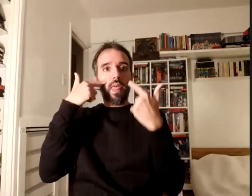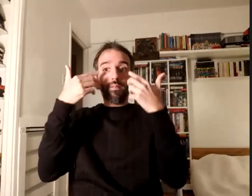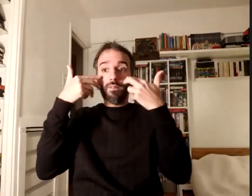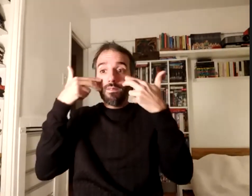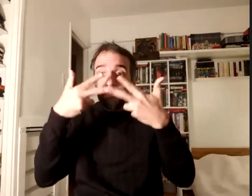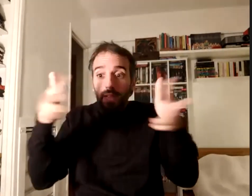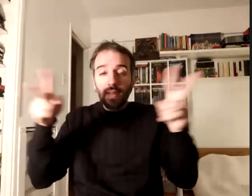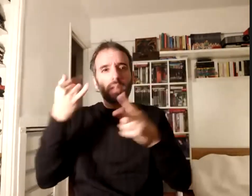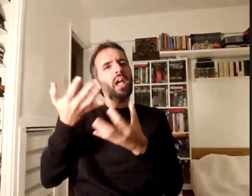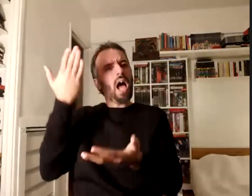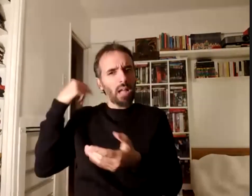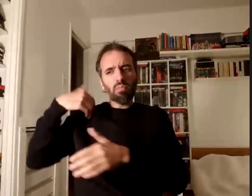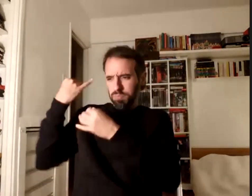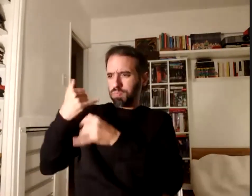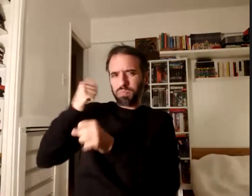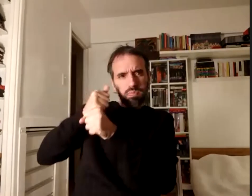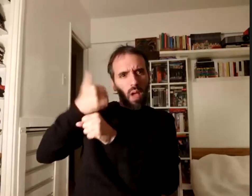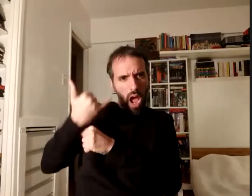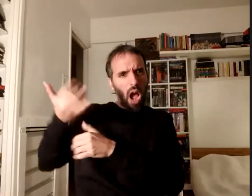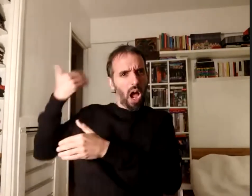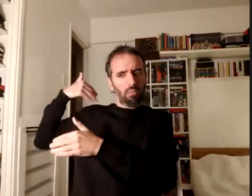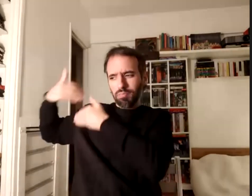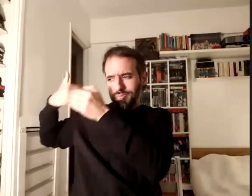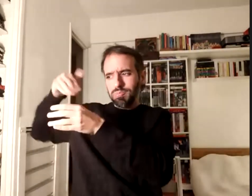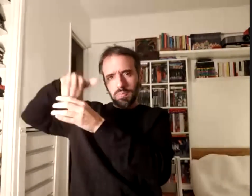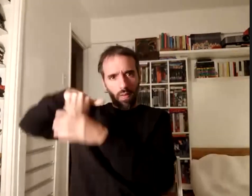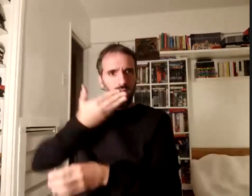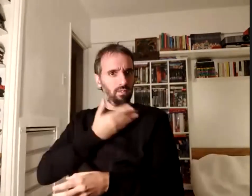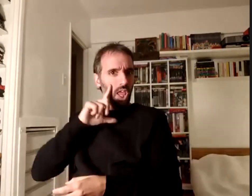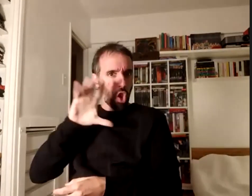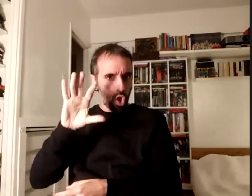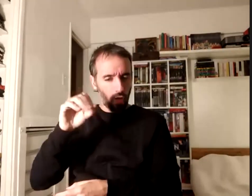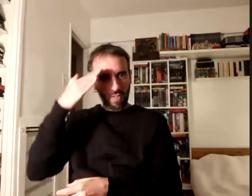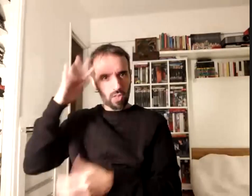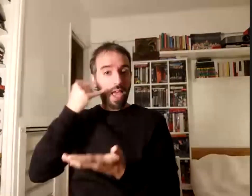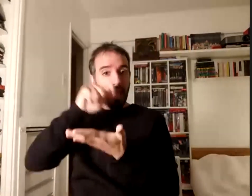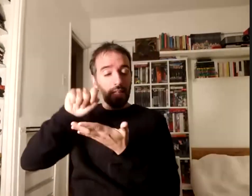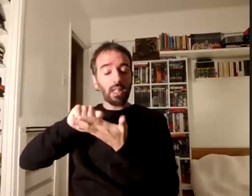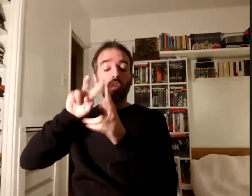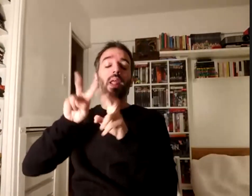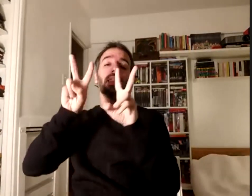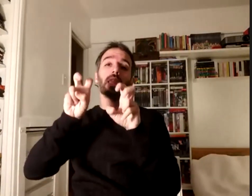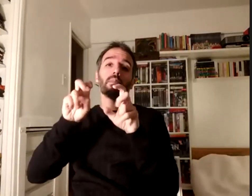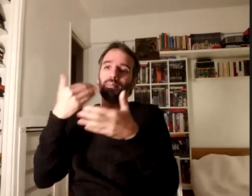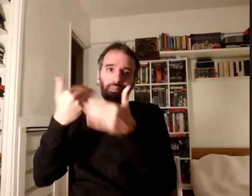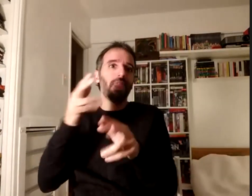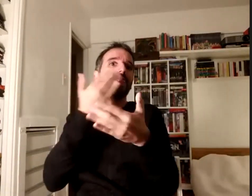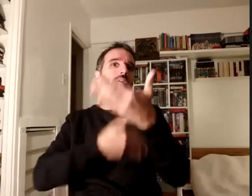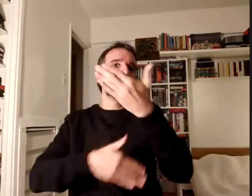desarrollándose en filo en materia de discapacidad que era mucho muy bueno pero que